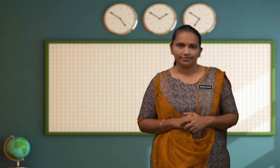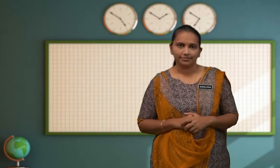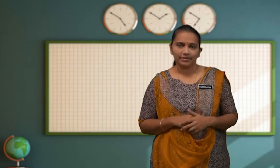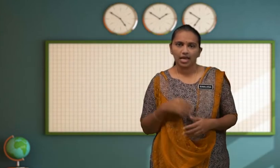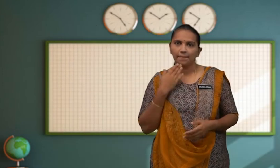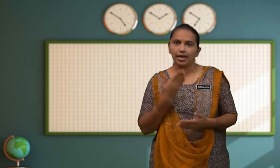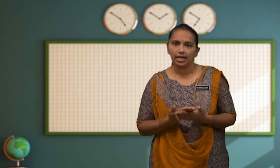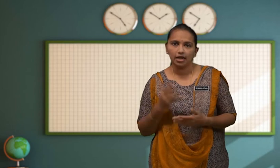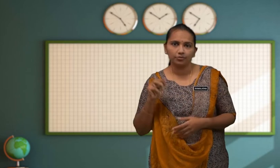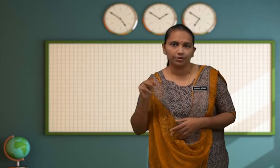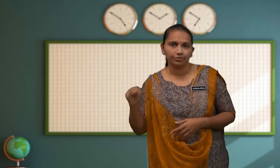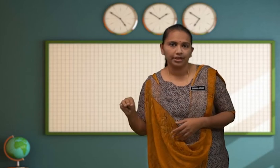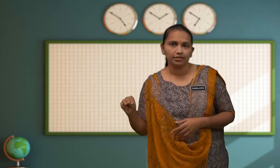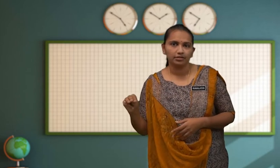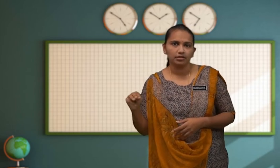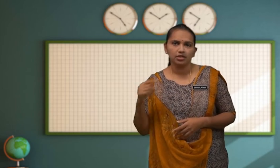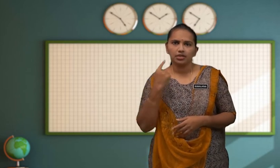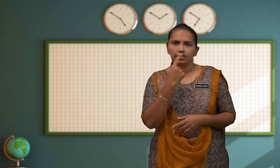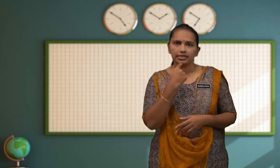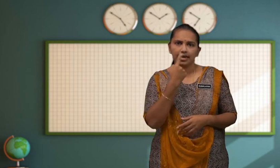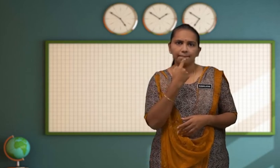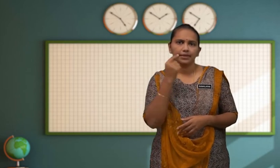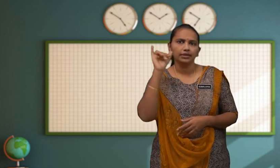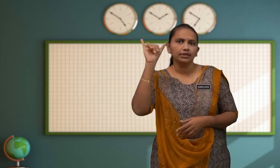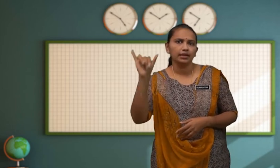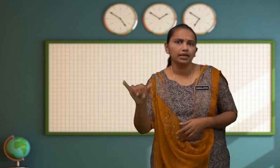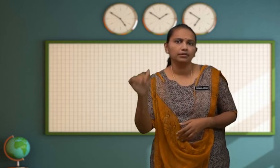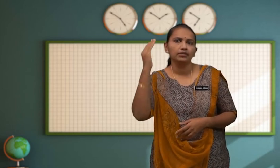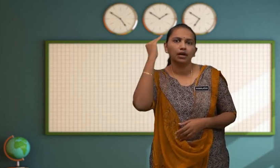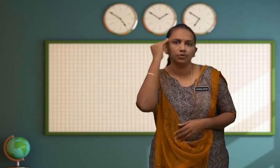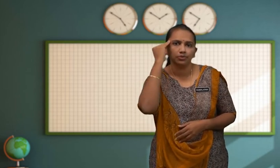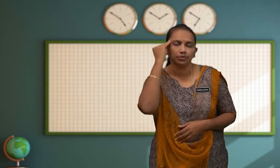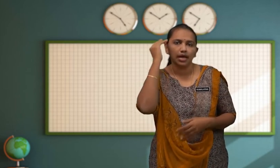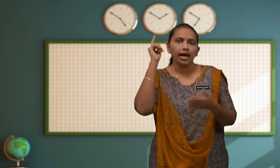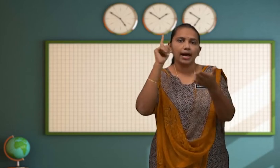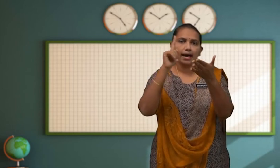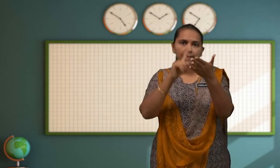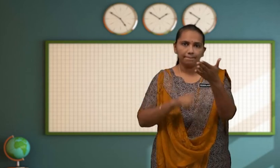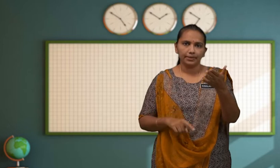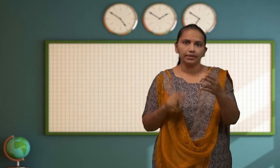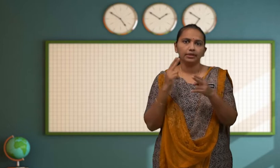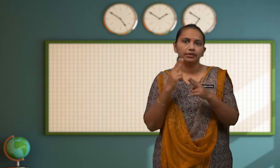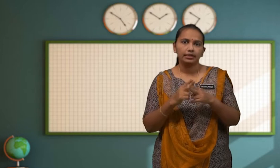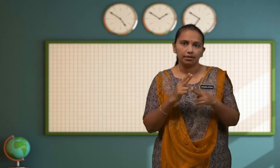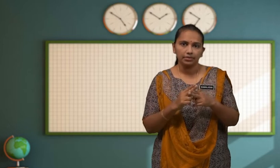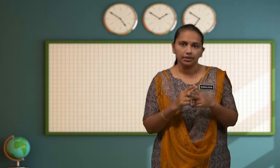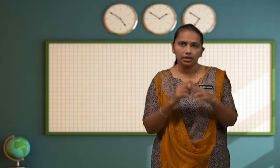Baiklah Murid-murid Siapa Yang Tahu Apa Nama